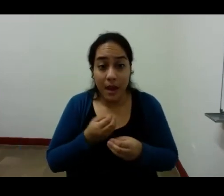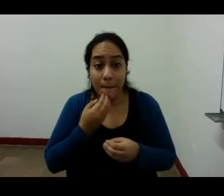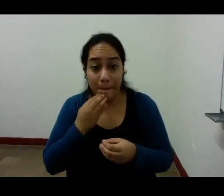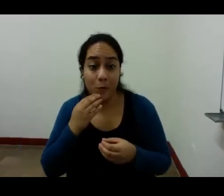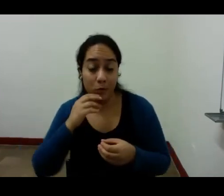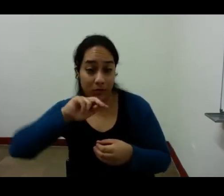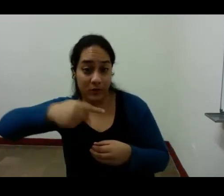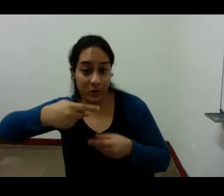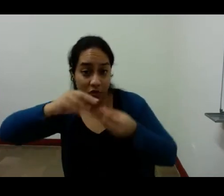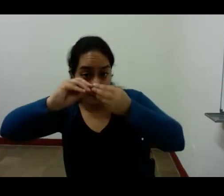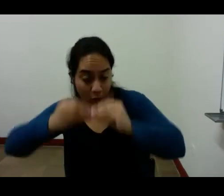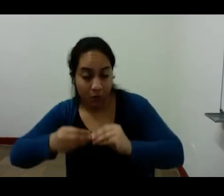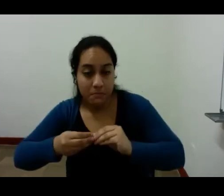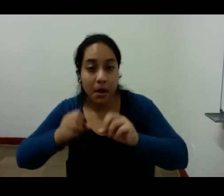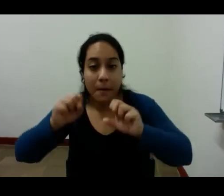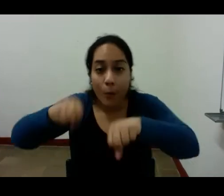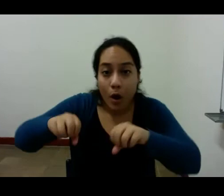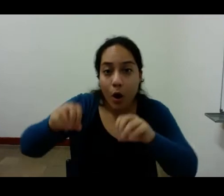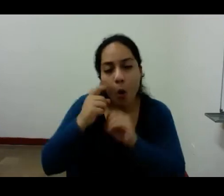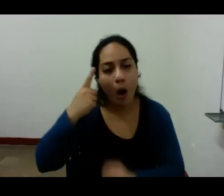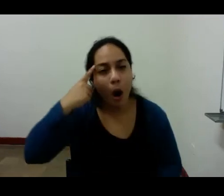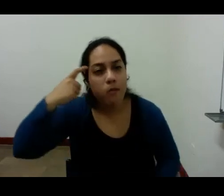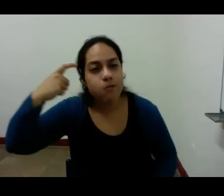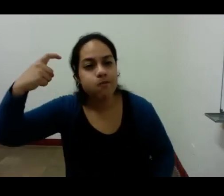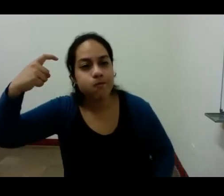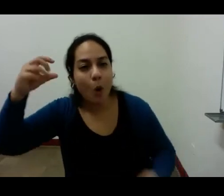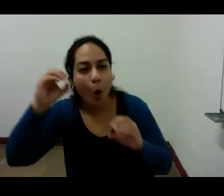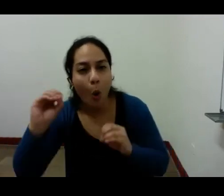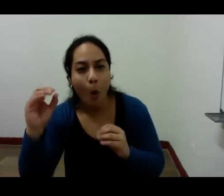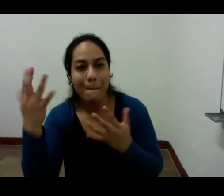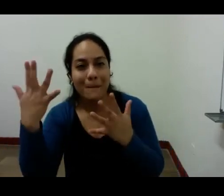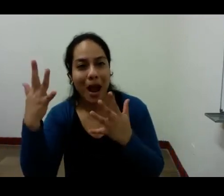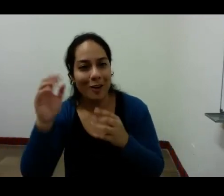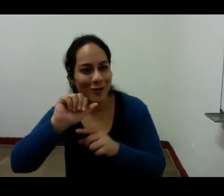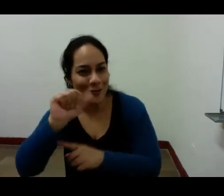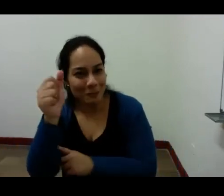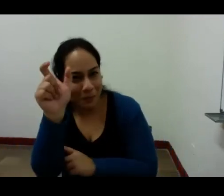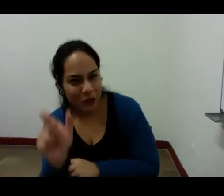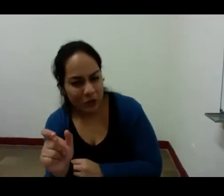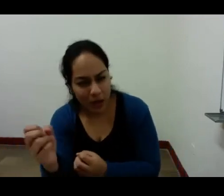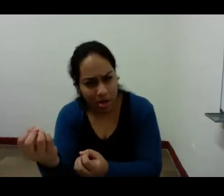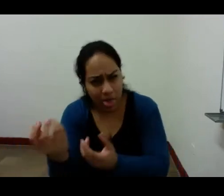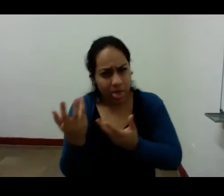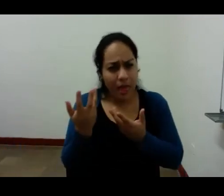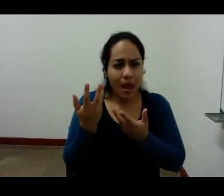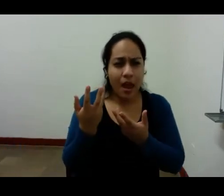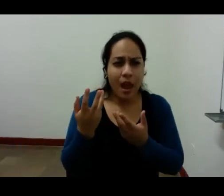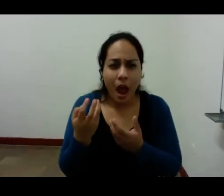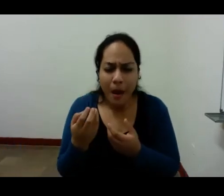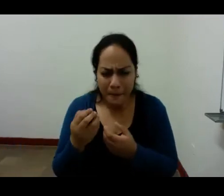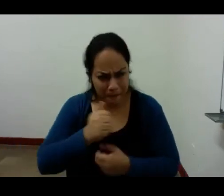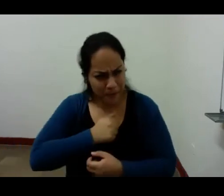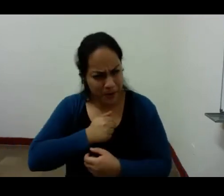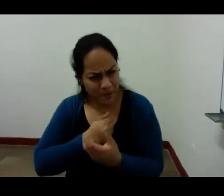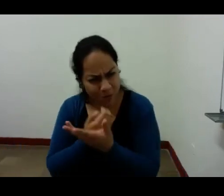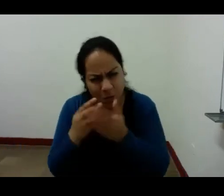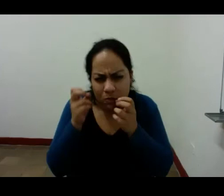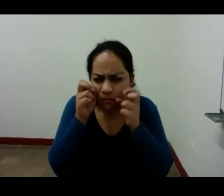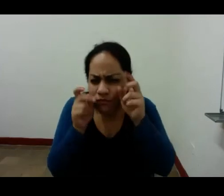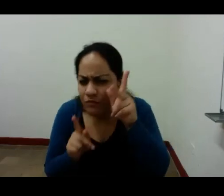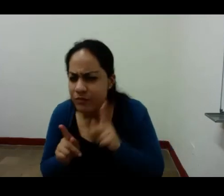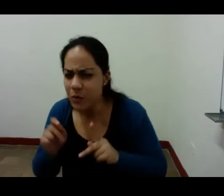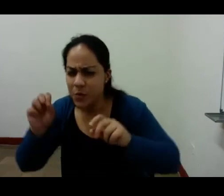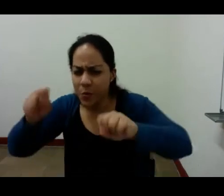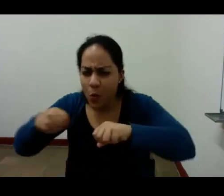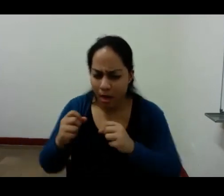o soñar por la mano de otro imaginar de nosotros un poeta para escribirlo